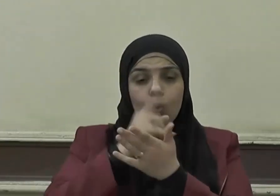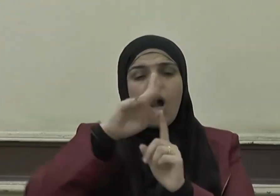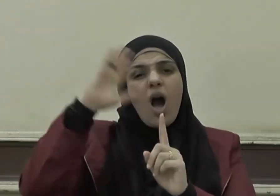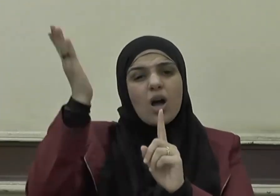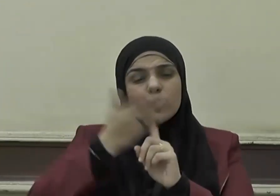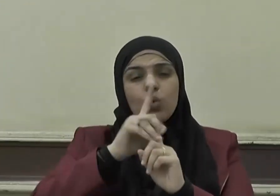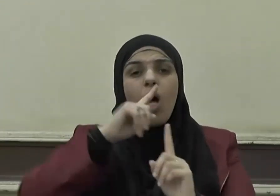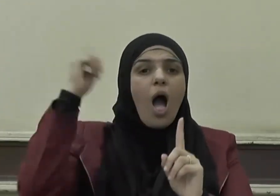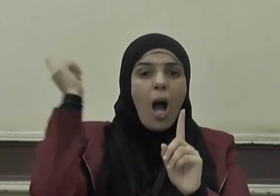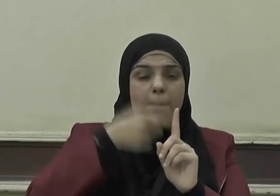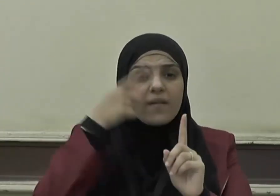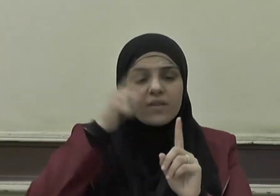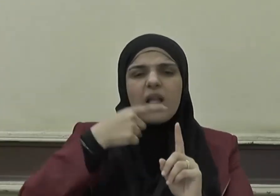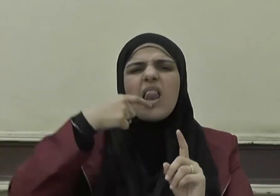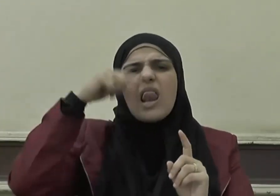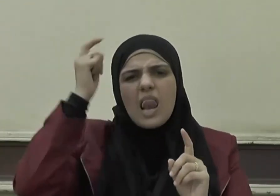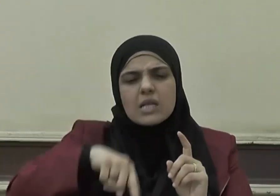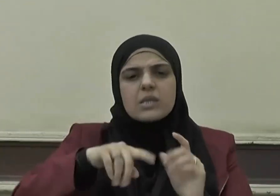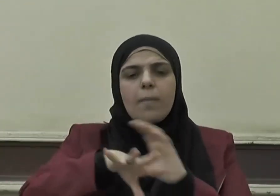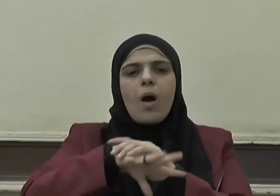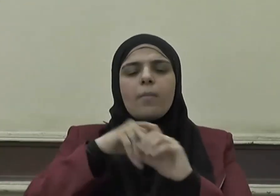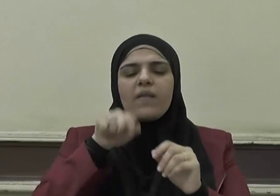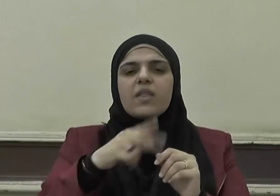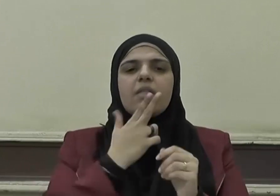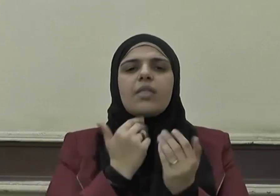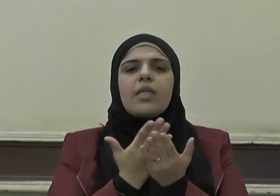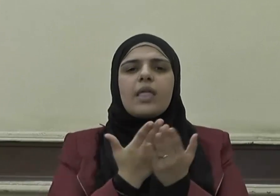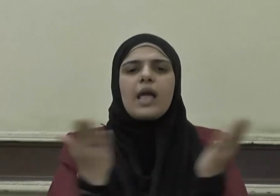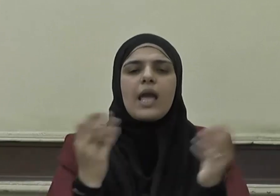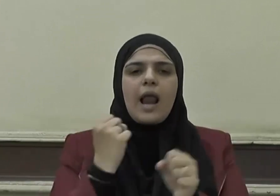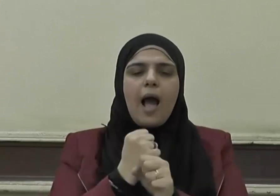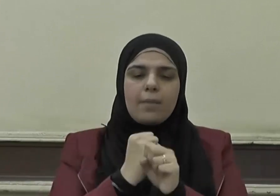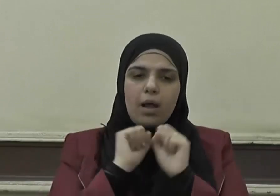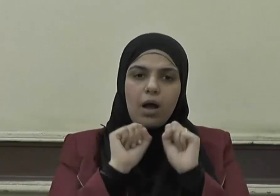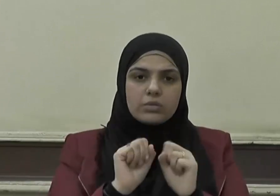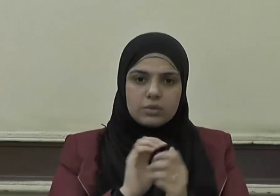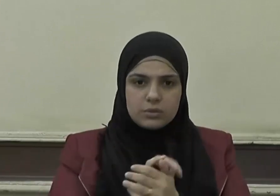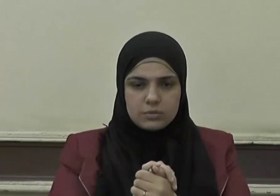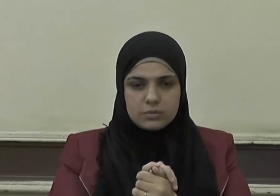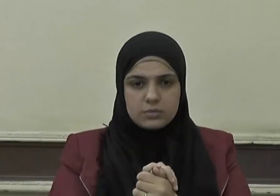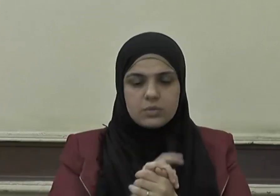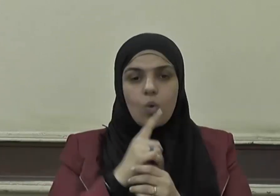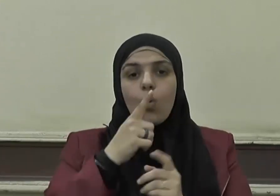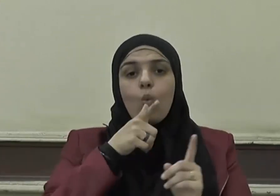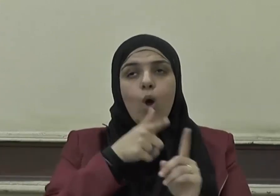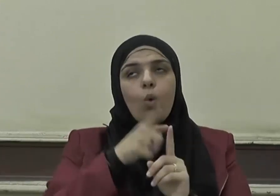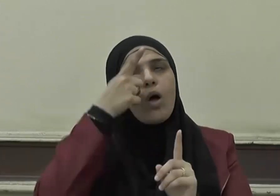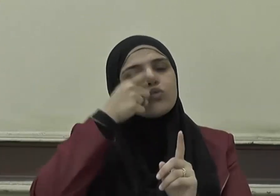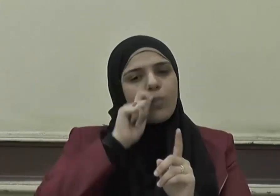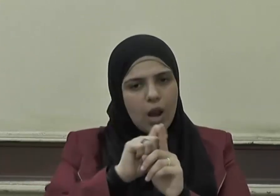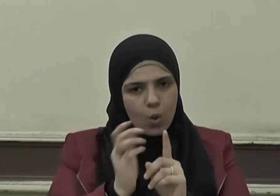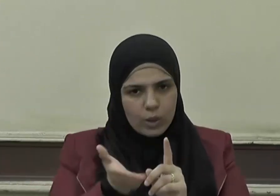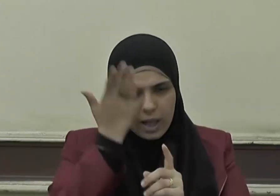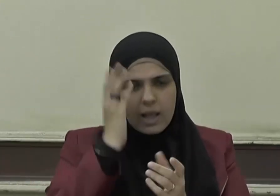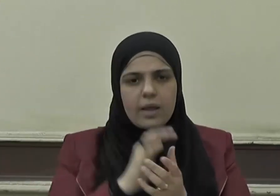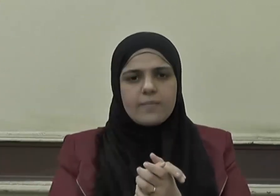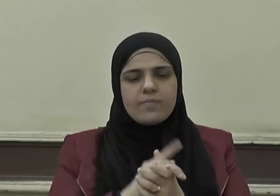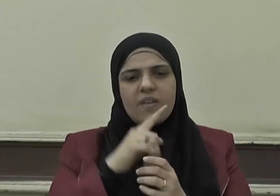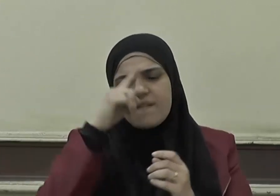أمرا أن يكون لهم الخيارة من أمرهم ويقول تعالى فلا